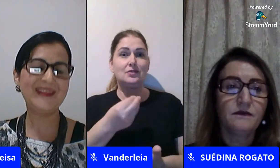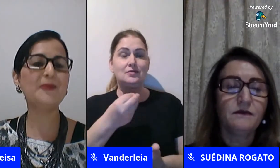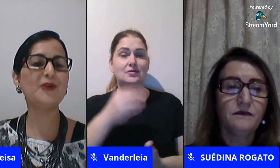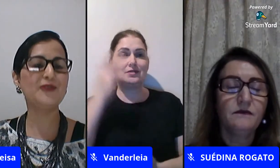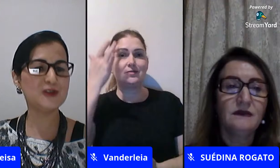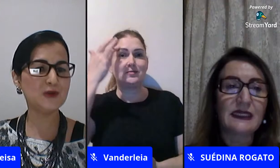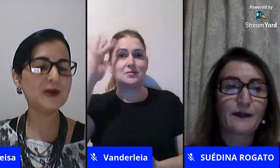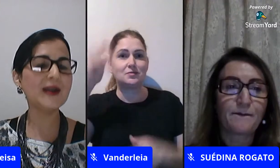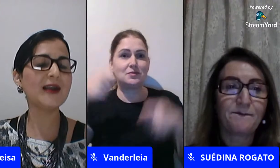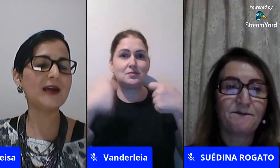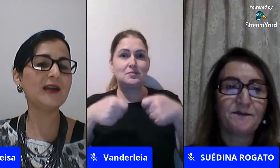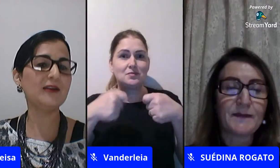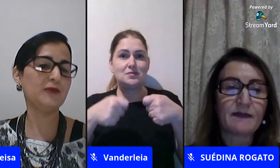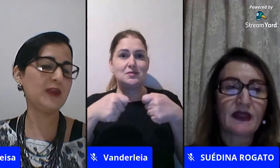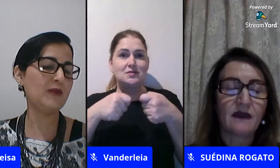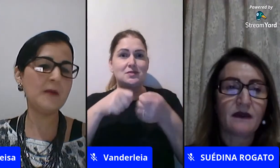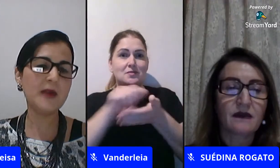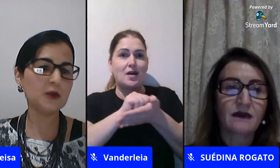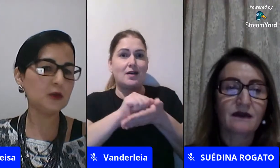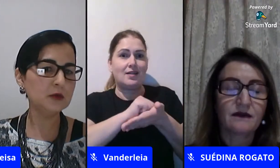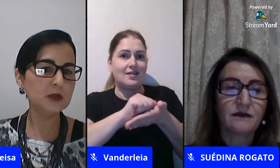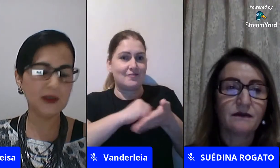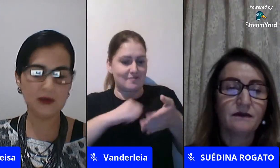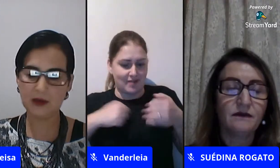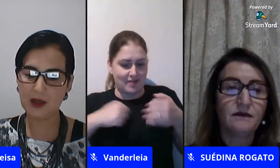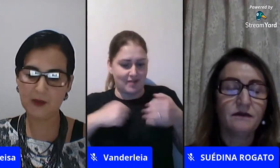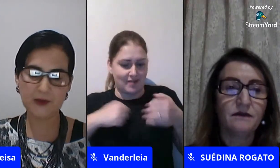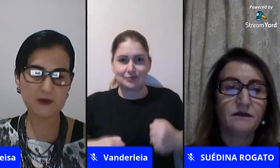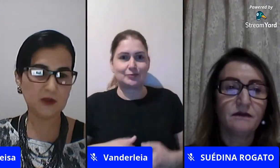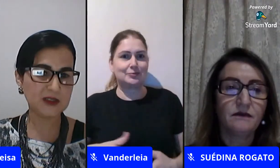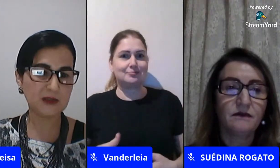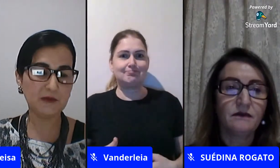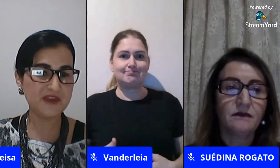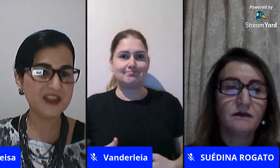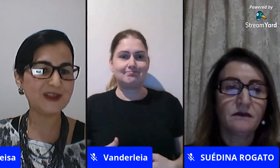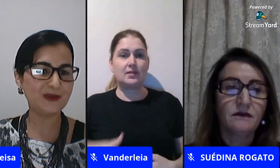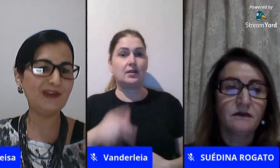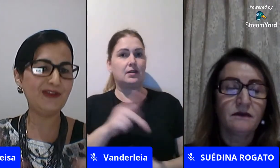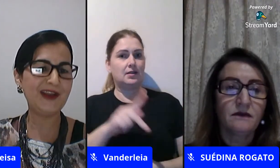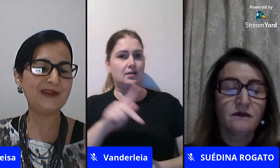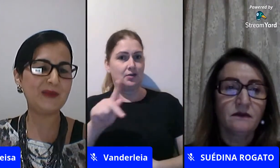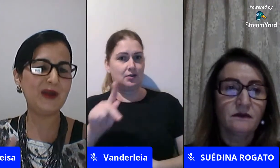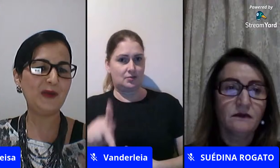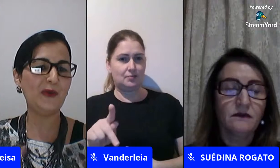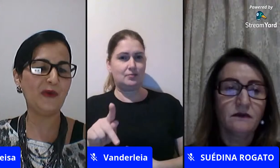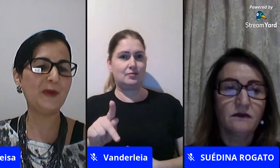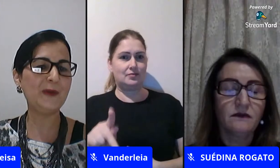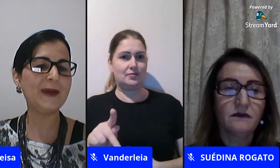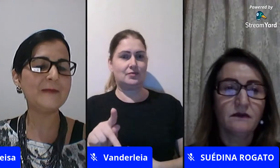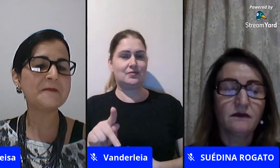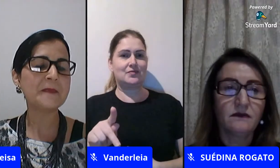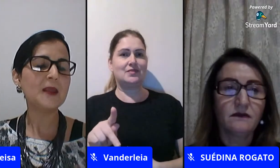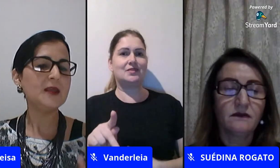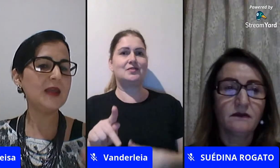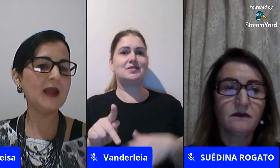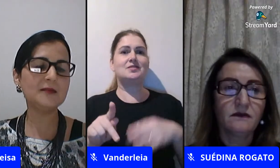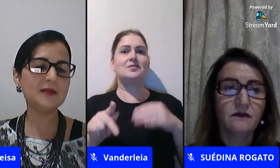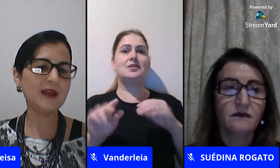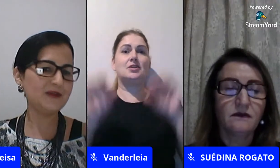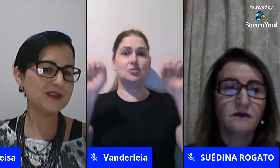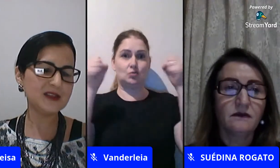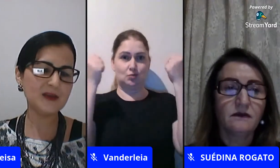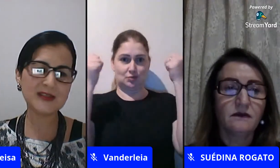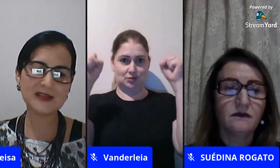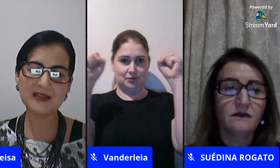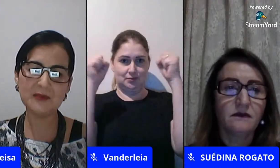e a professora é claro que ela teve uma abertura era professora de educação física tudo a ver né trabalho com corpo né e